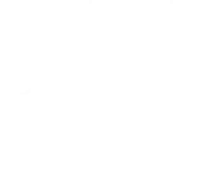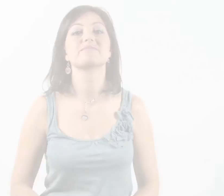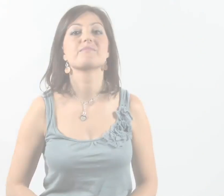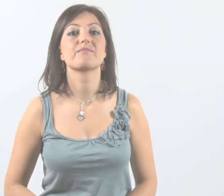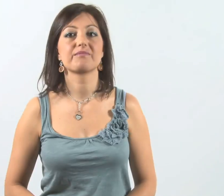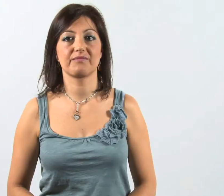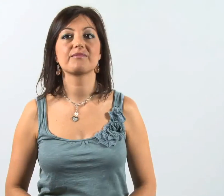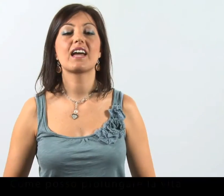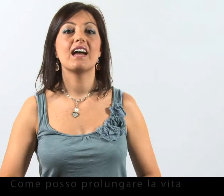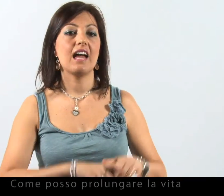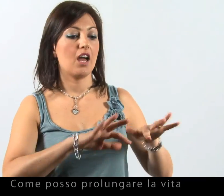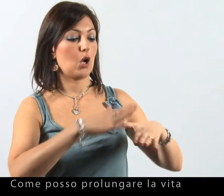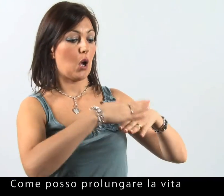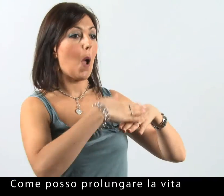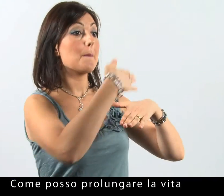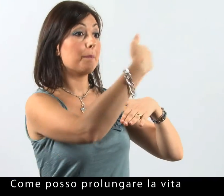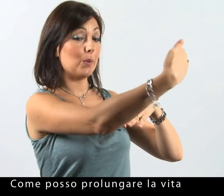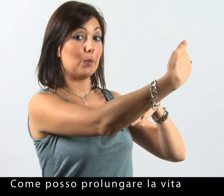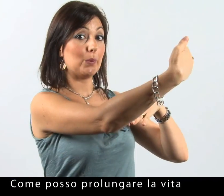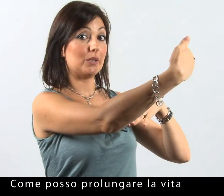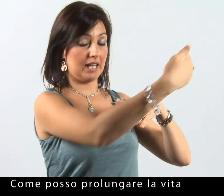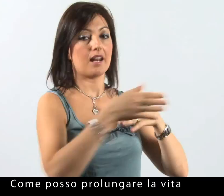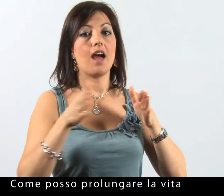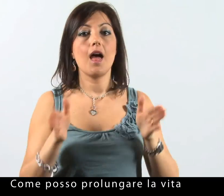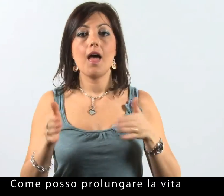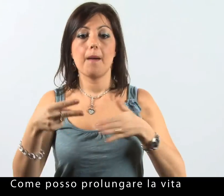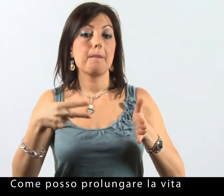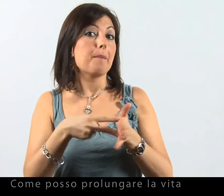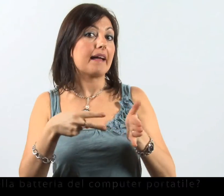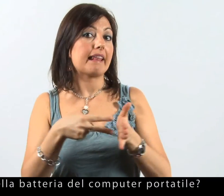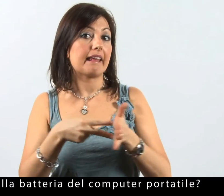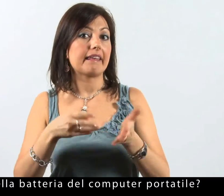Come posso prolungare la vita della mia batteria del computer portatile?